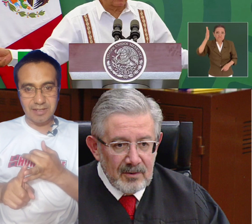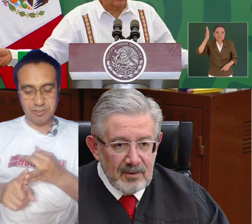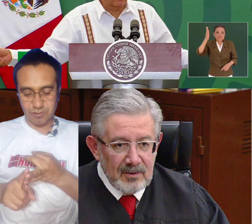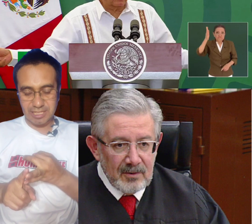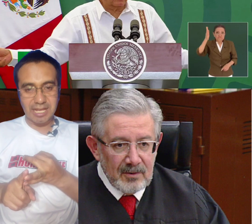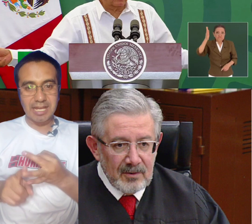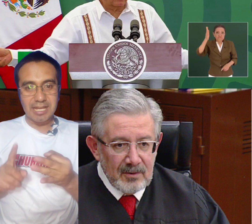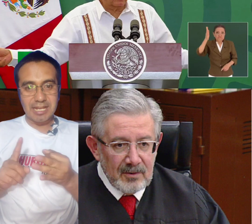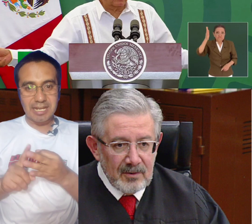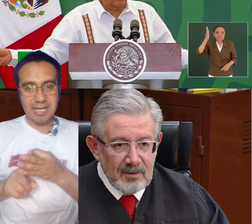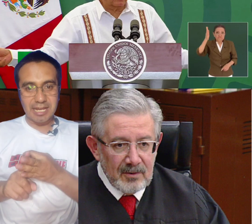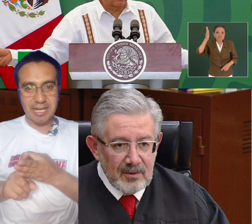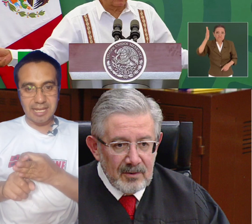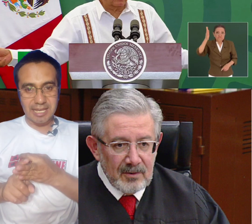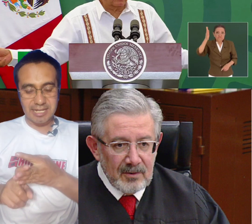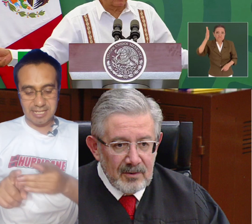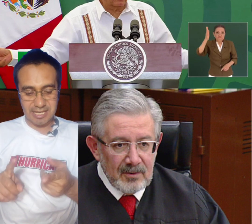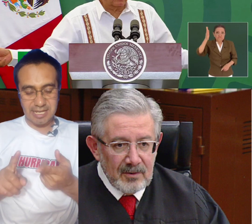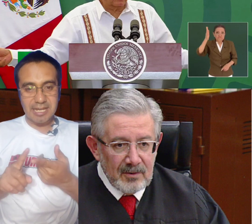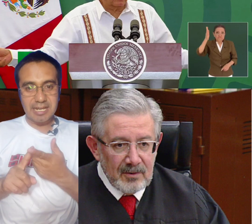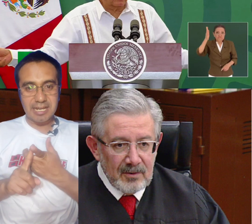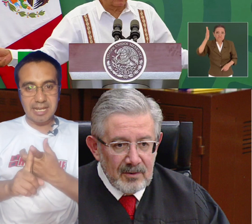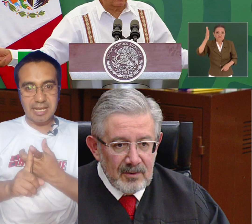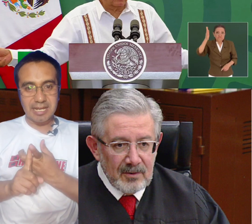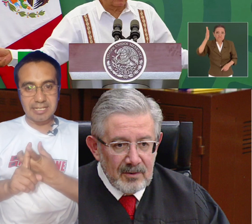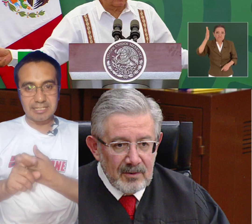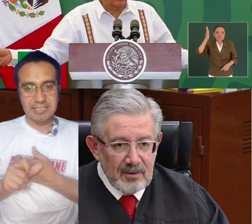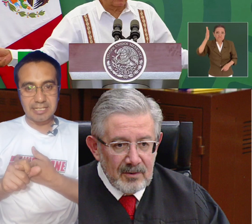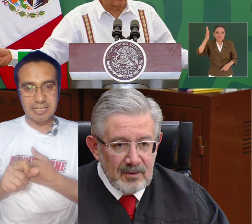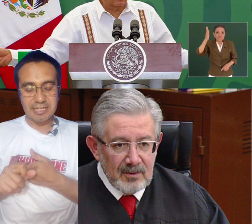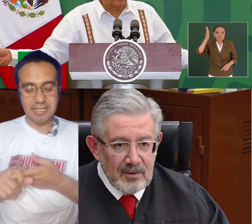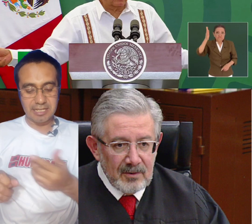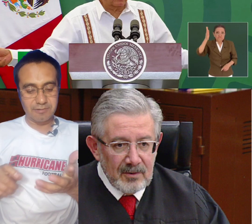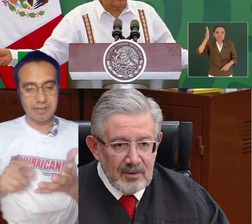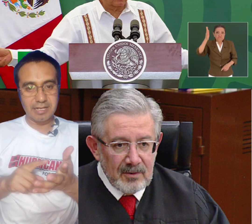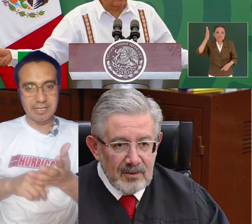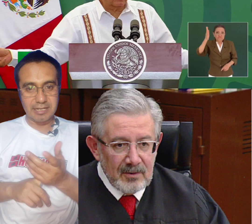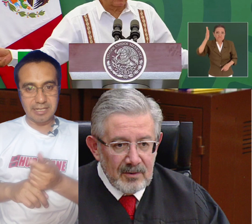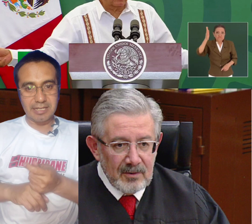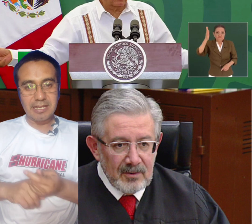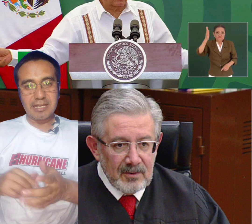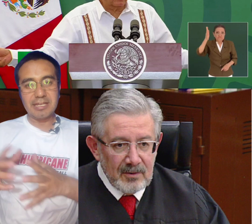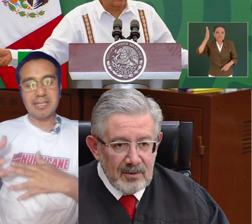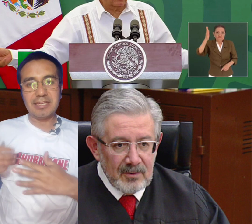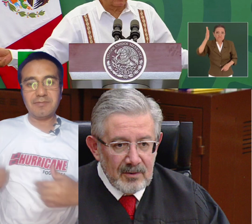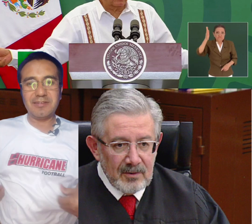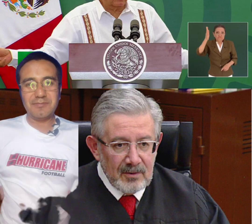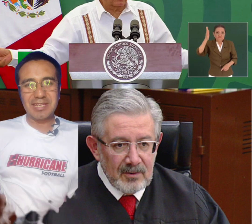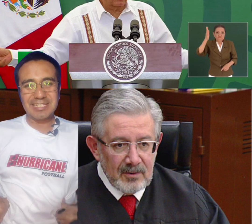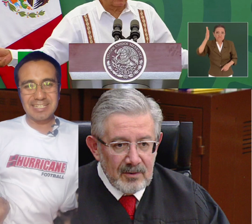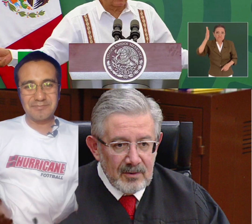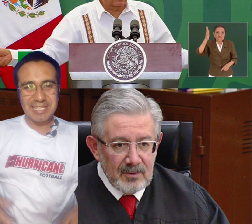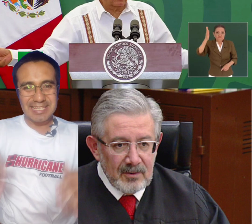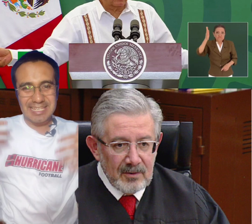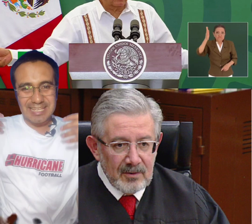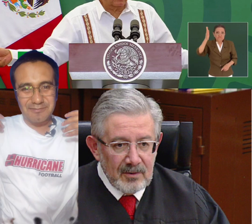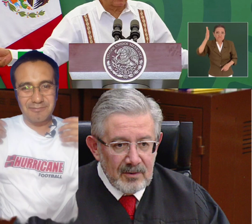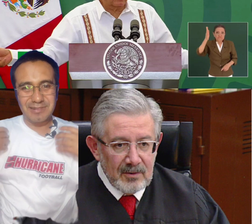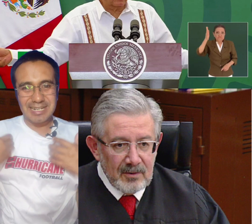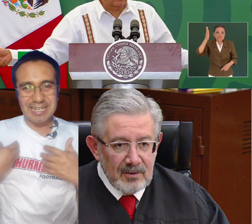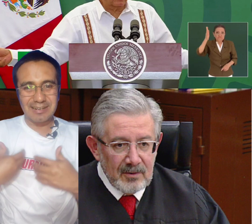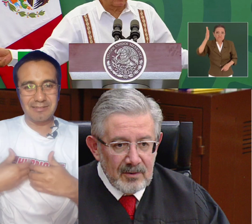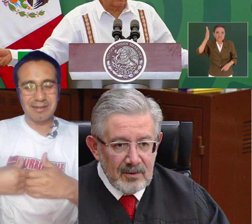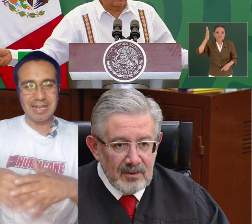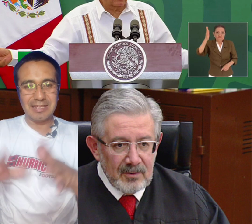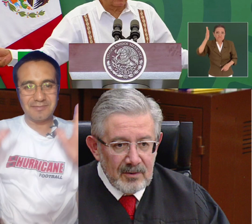la Caballota, la Kenia, la Lili y la Lili y inmensamente